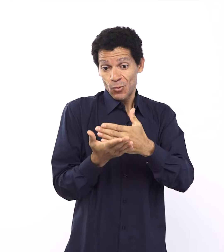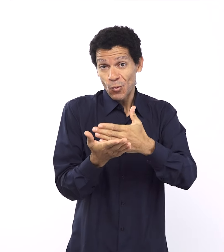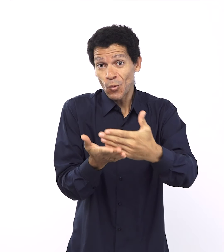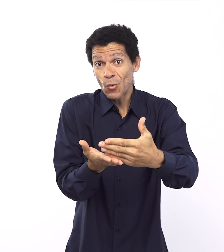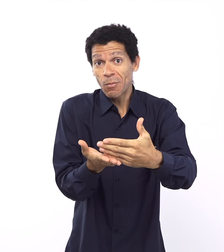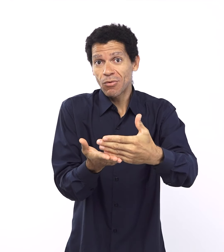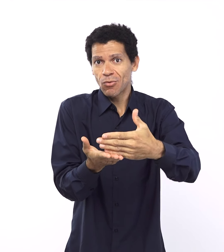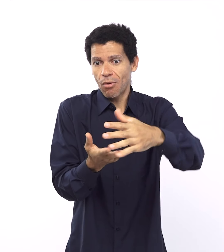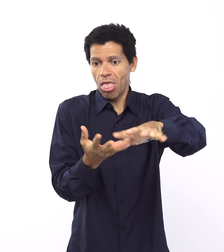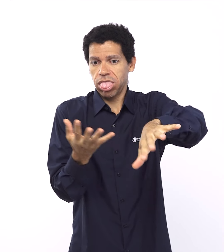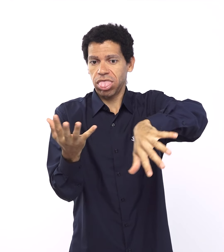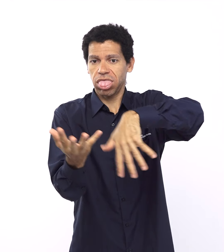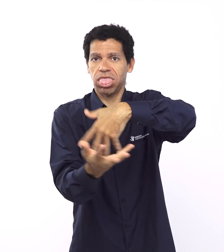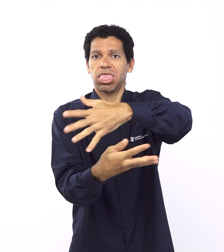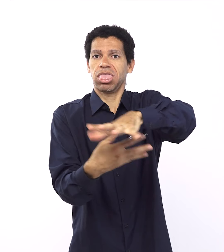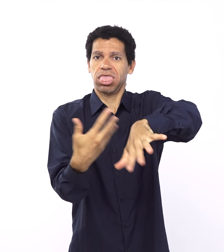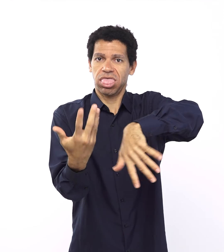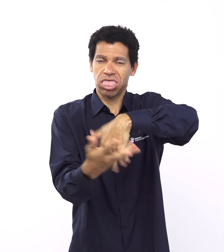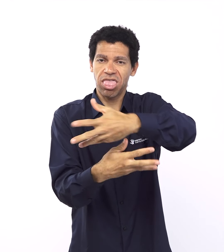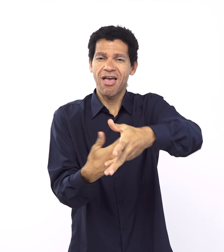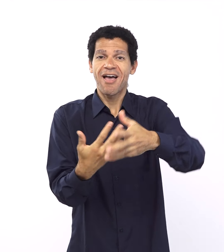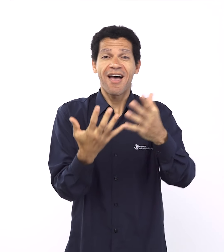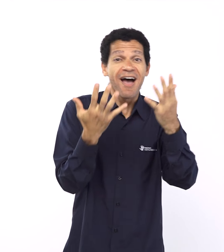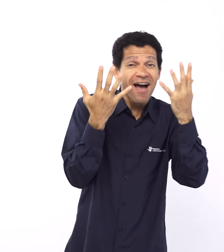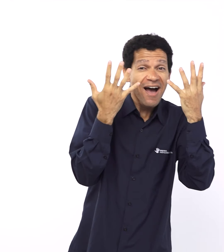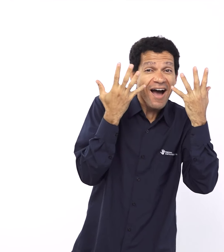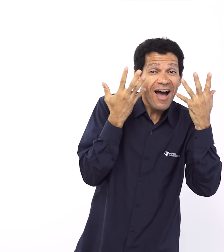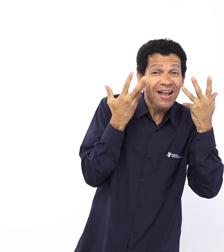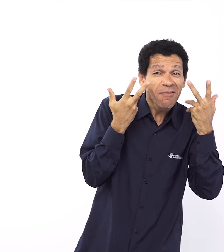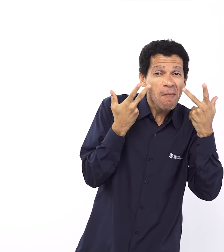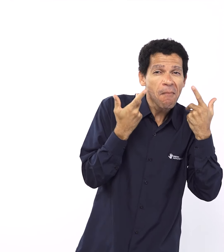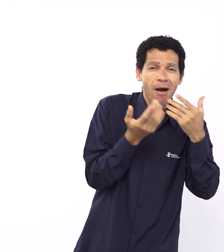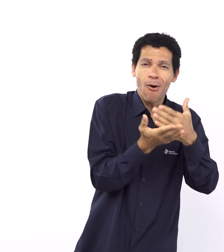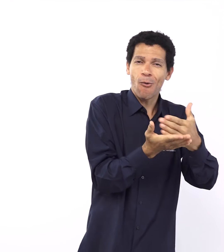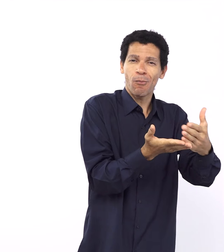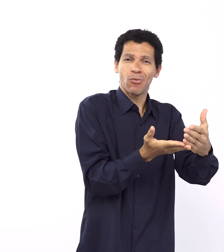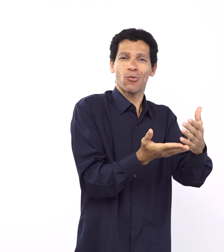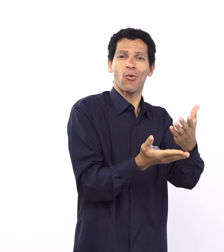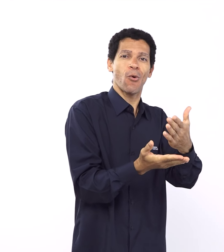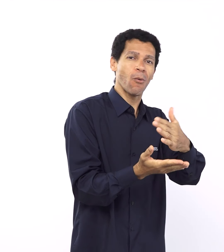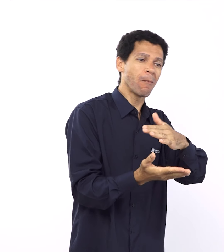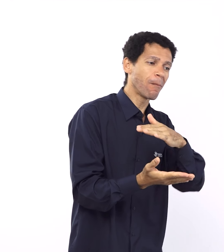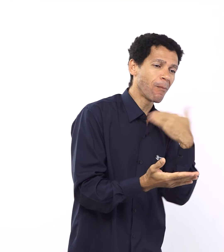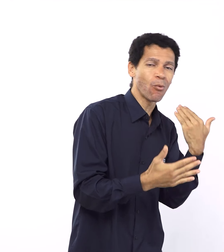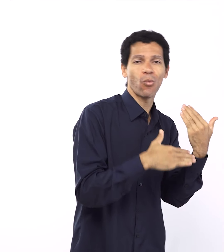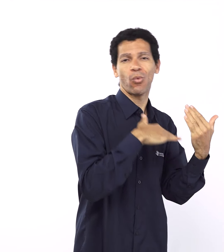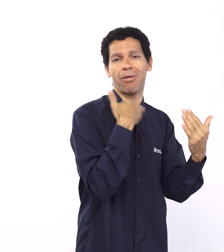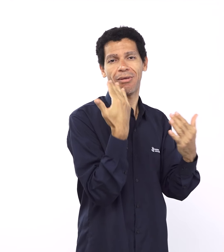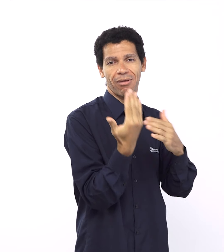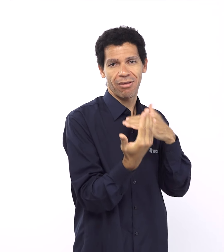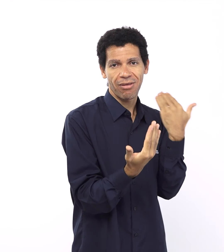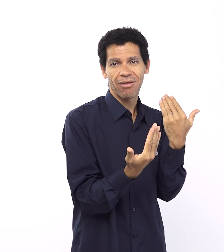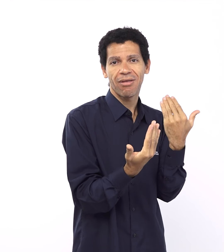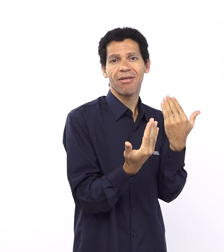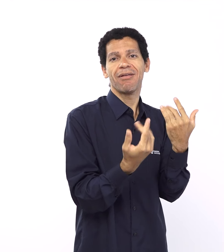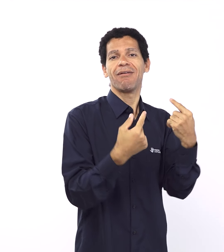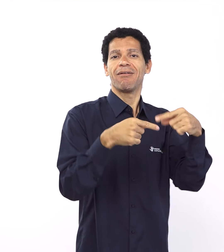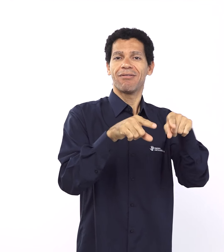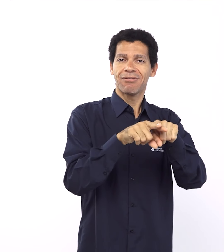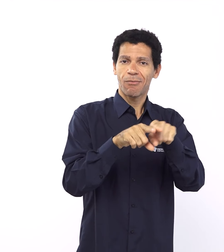agora, é dito no texto, tudo o que se move vai servir como alimento, né? Então, claramente aqui o texto não